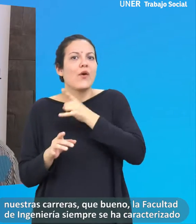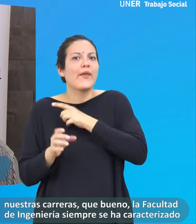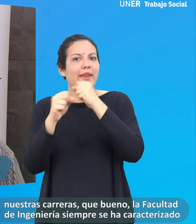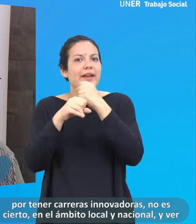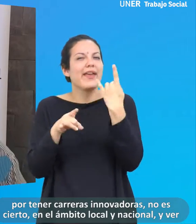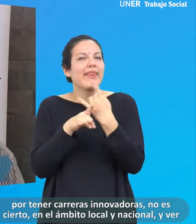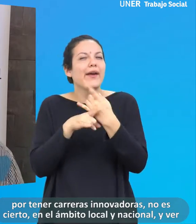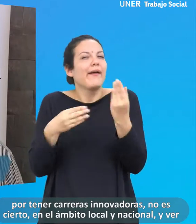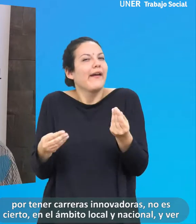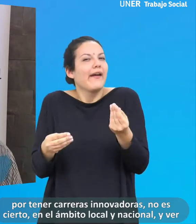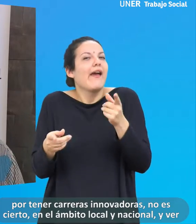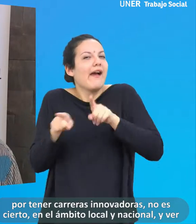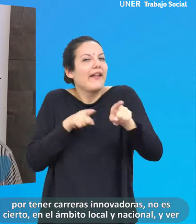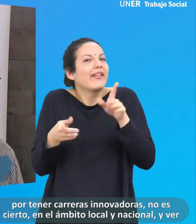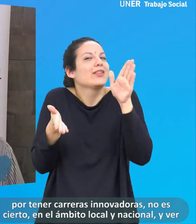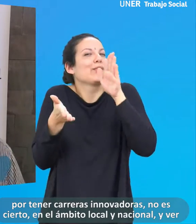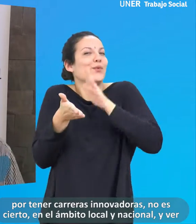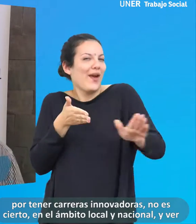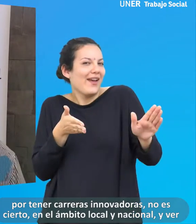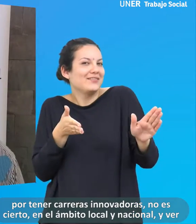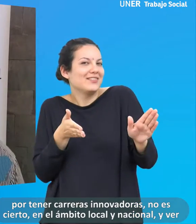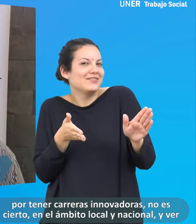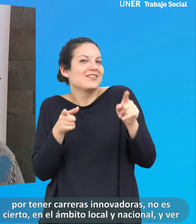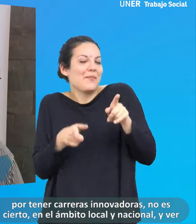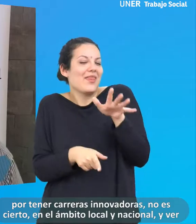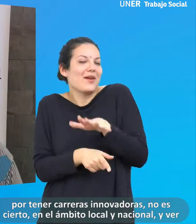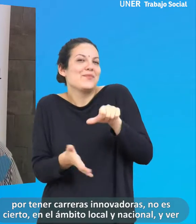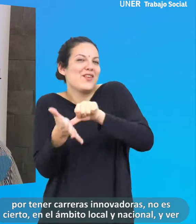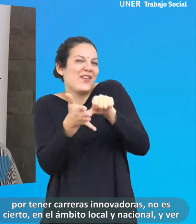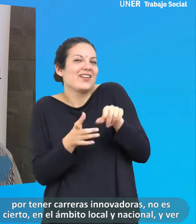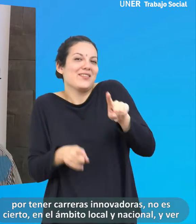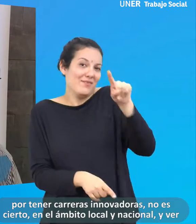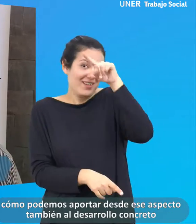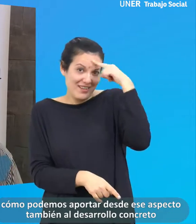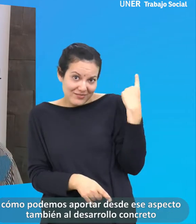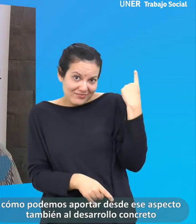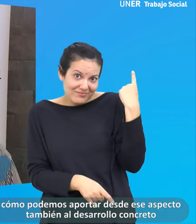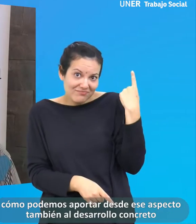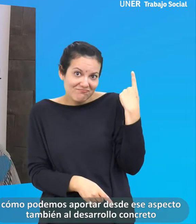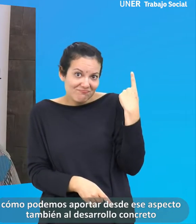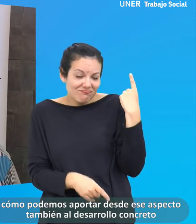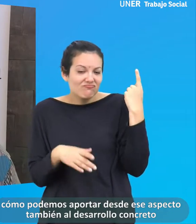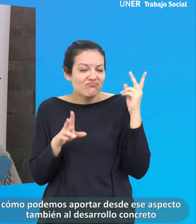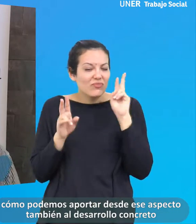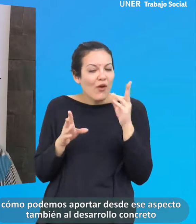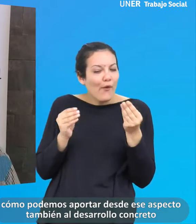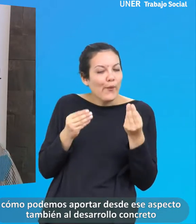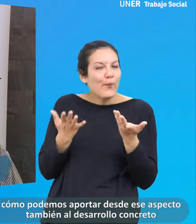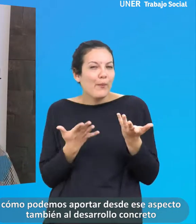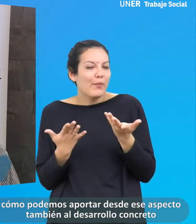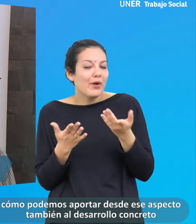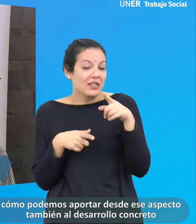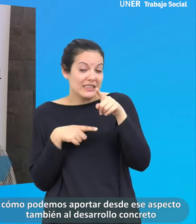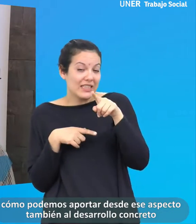Facultad de Ingeniería siempre se ha caracterizado por tener carreras innovadoras, ¿no es cierto?, en el ámbito local y nacional. Y ver cómo